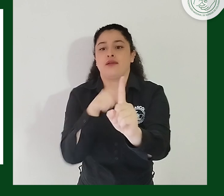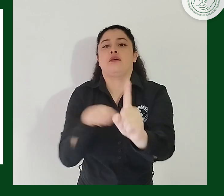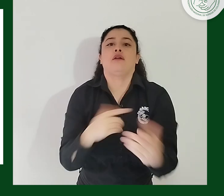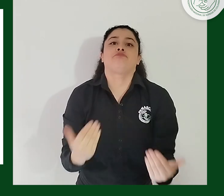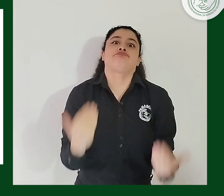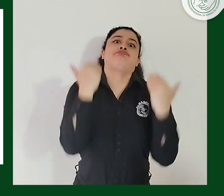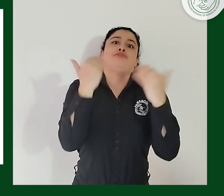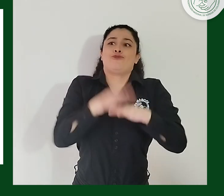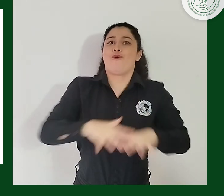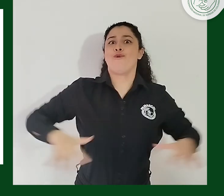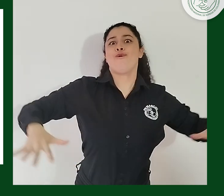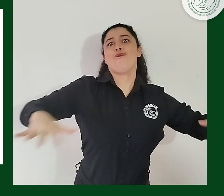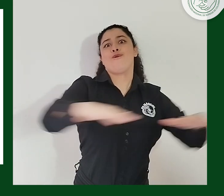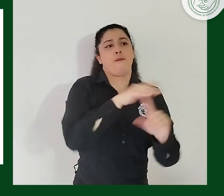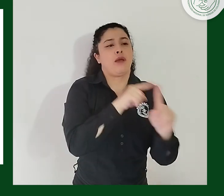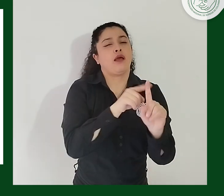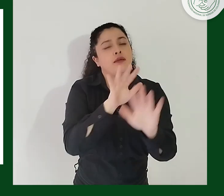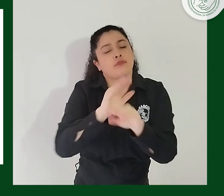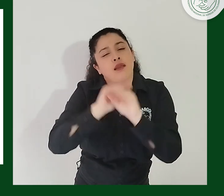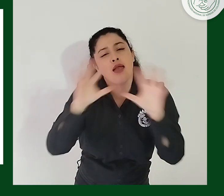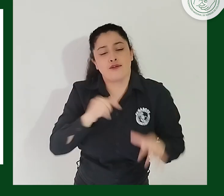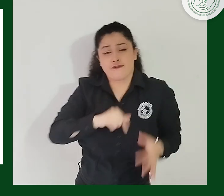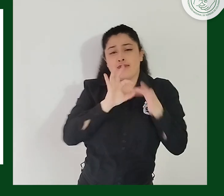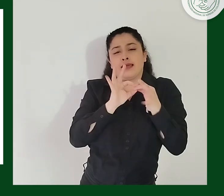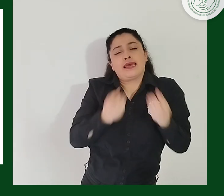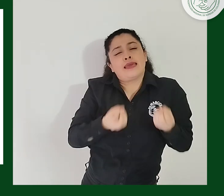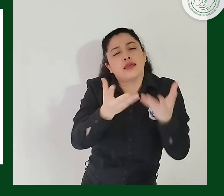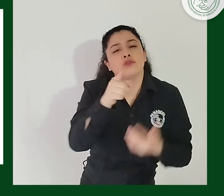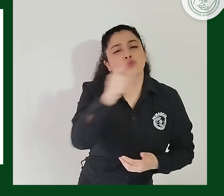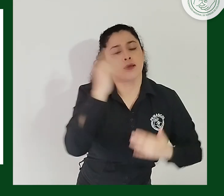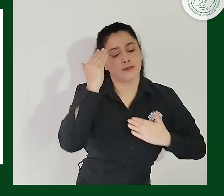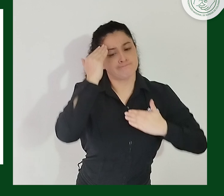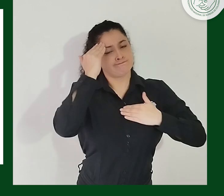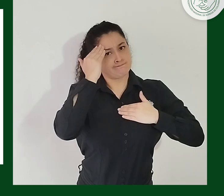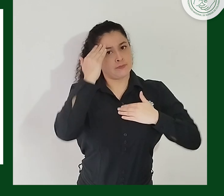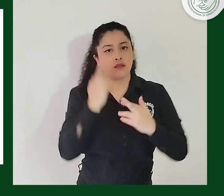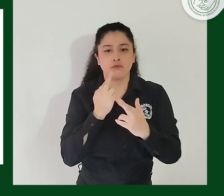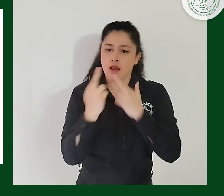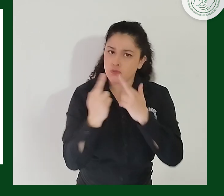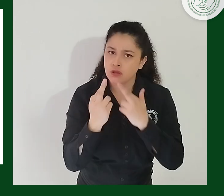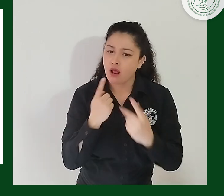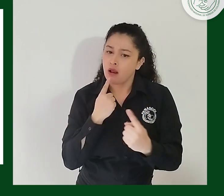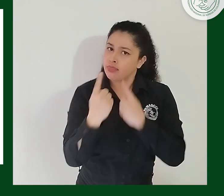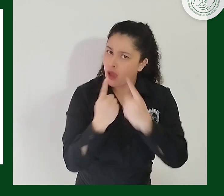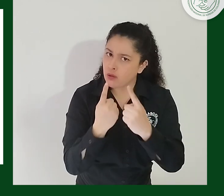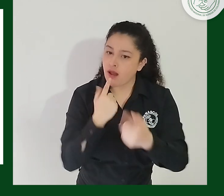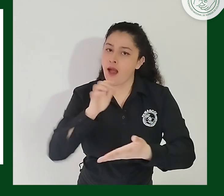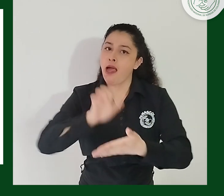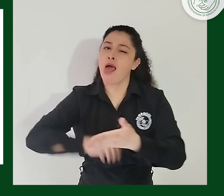como actores de objetivos comunes, FENASCOL invita a la sensatez y al diálogo concertado